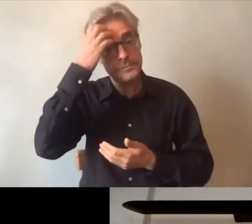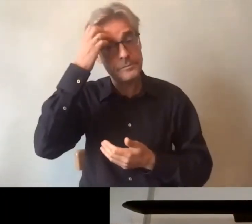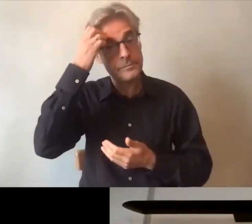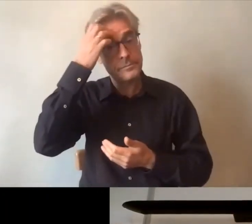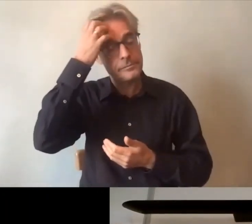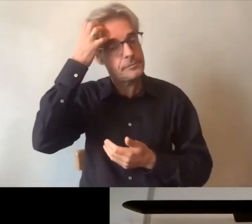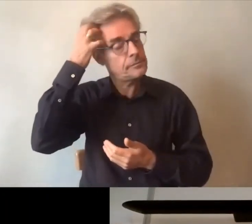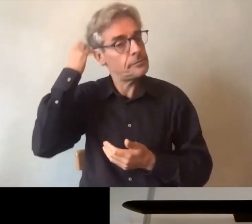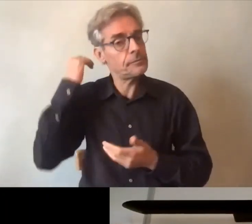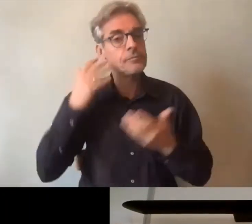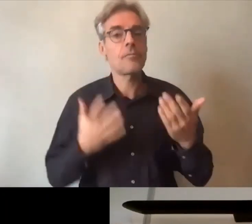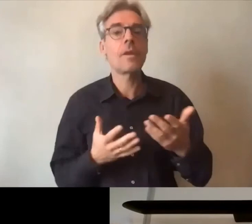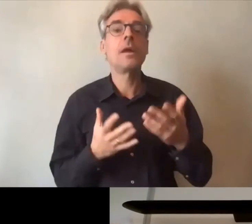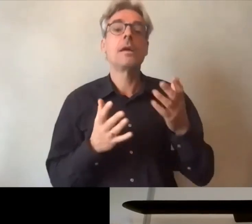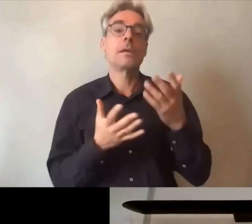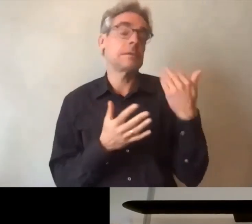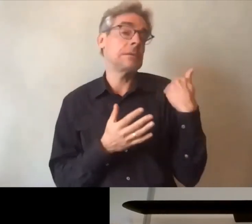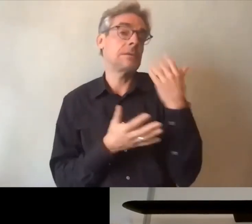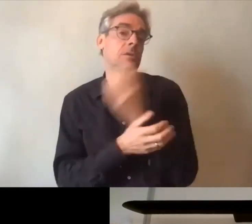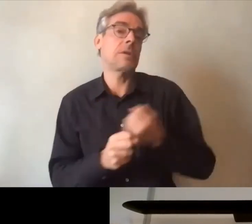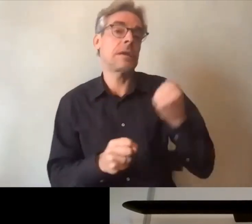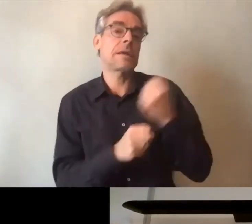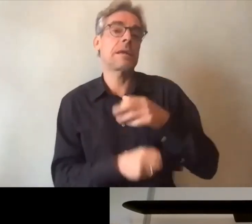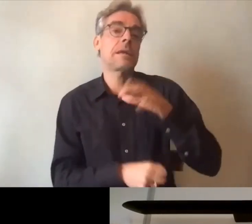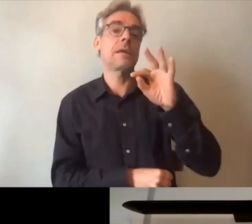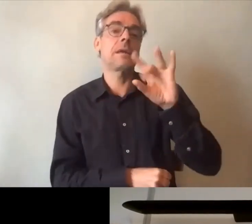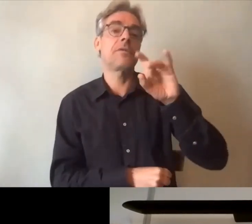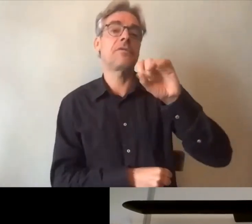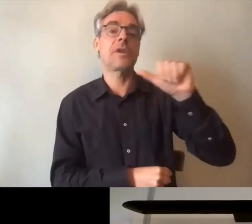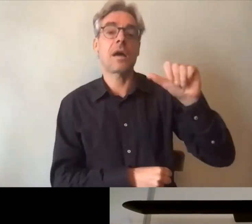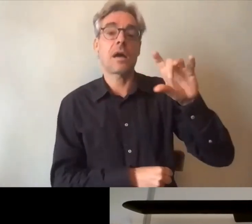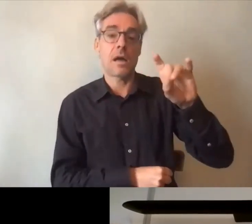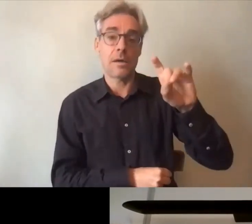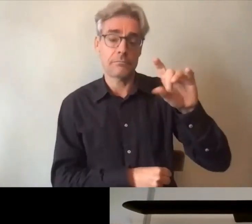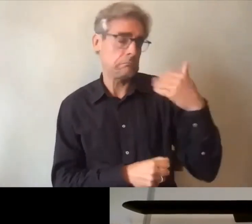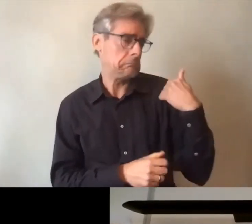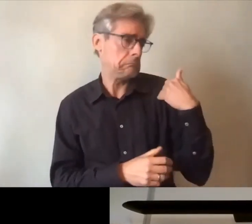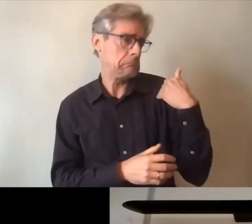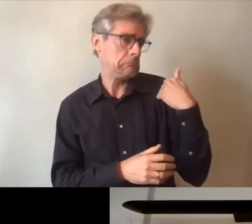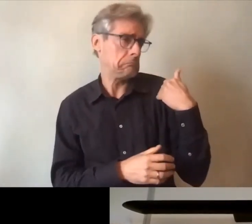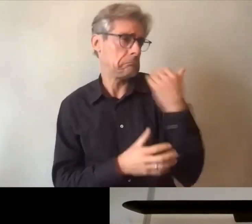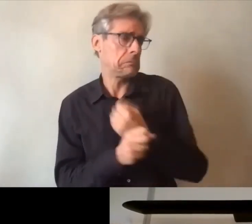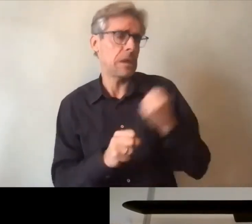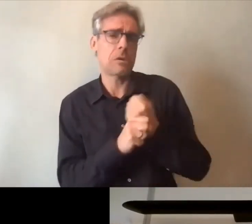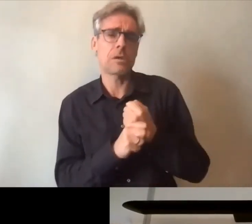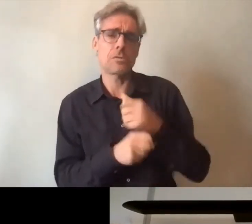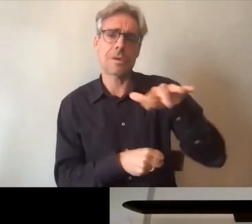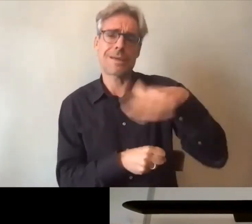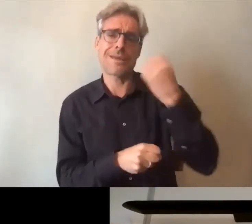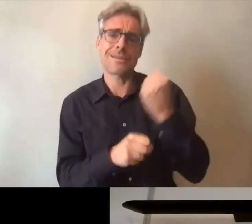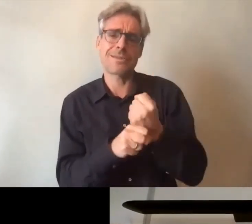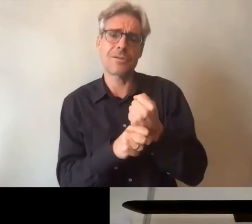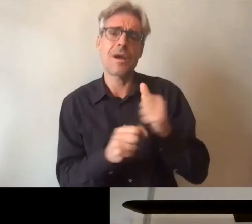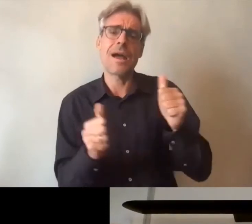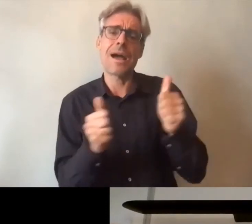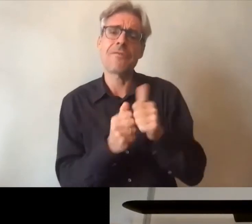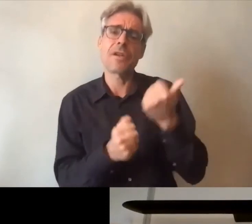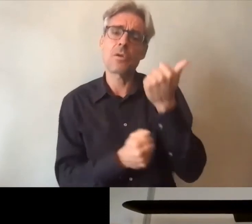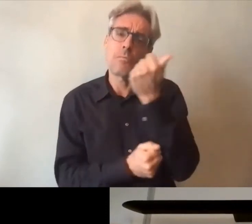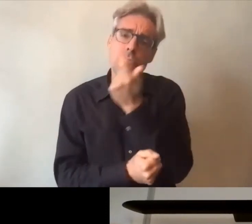nous l'avons créé j'en suis le co-créateur cela remonte à plus de 15 ans de cela avec les associations